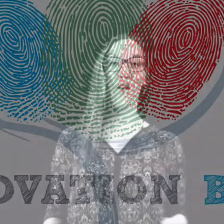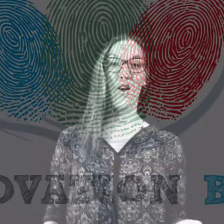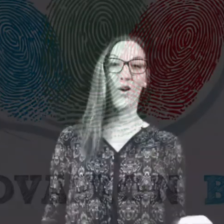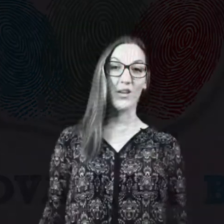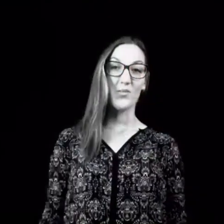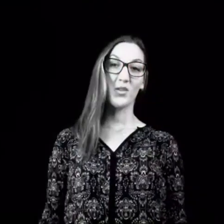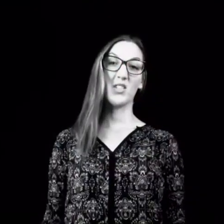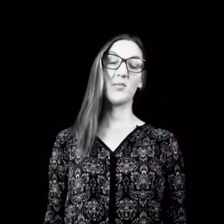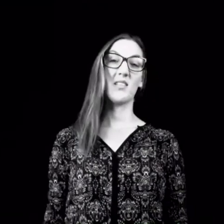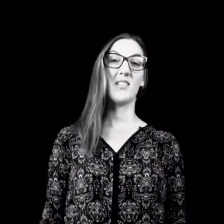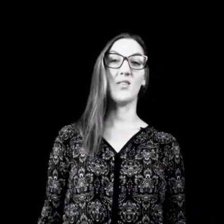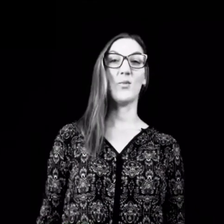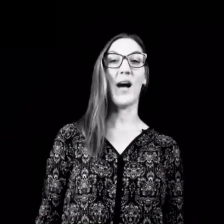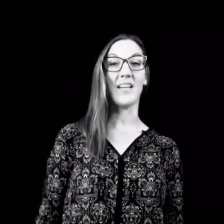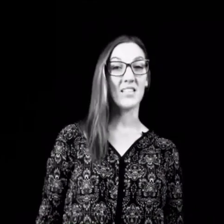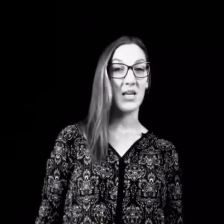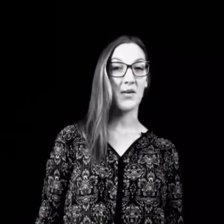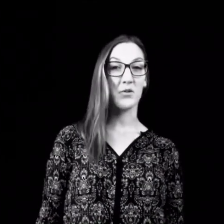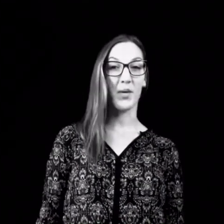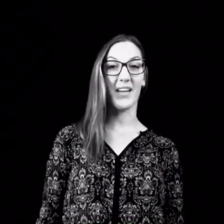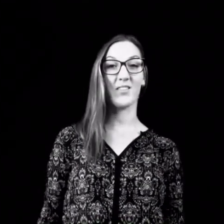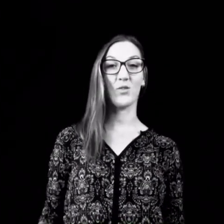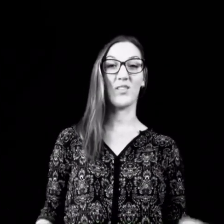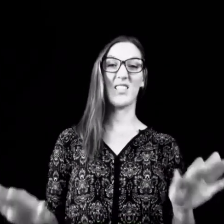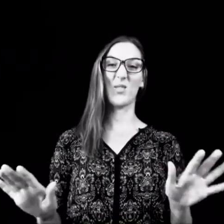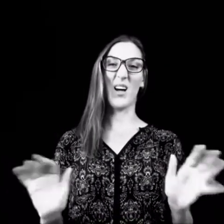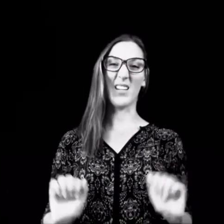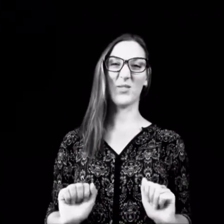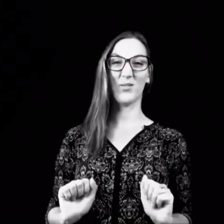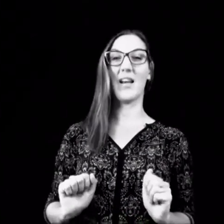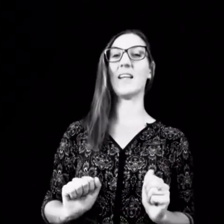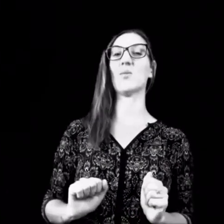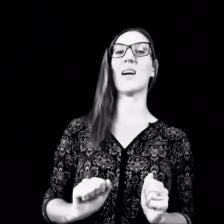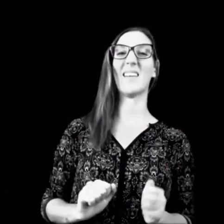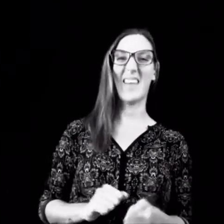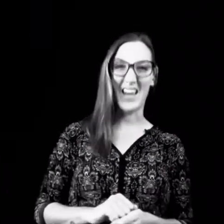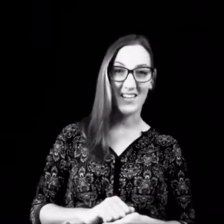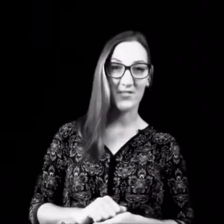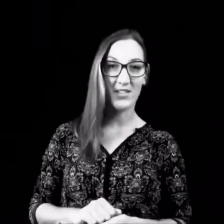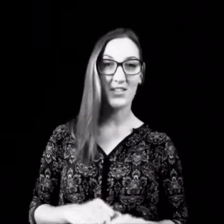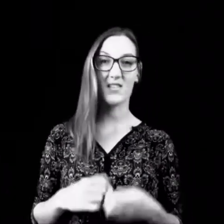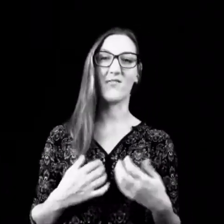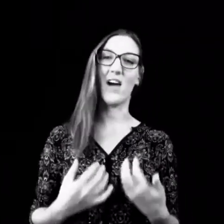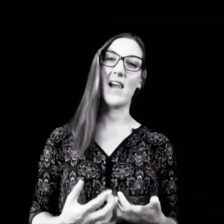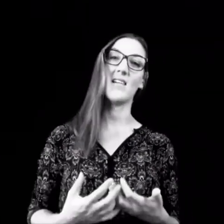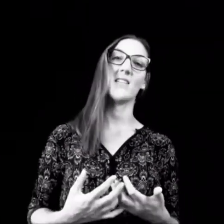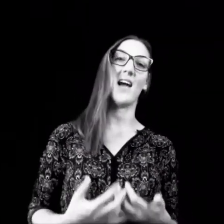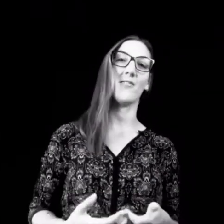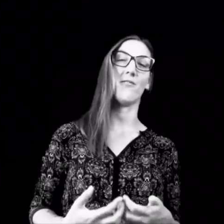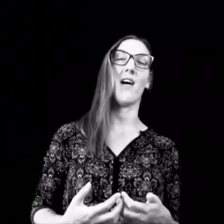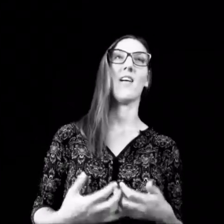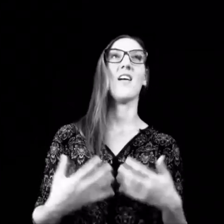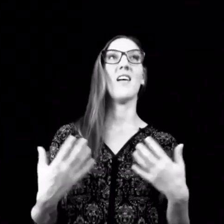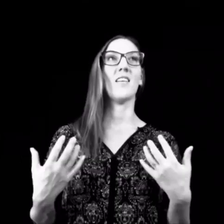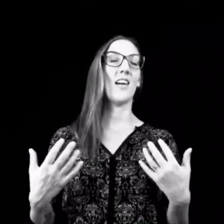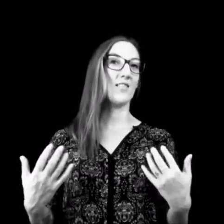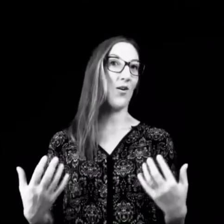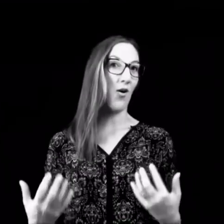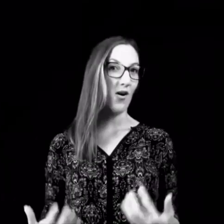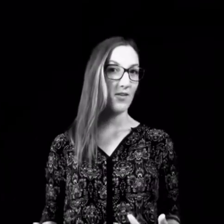Heute möchte ich mit dir über ein Thema sprechen, über das du Achtung vielleicht sogar gähnen wirst, weil es einfach sehr häufig